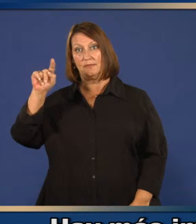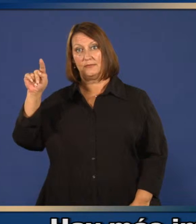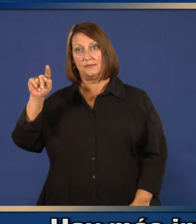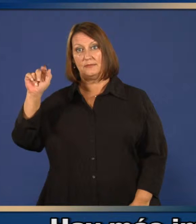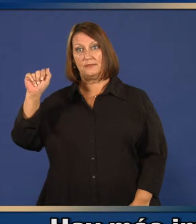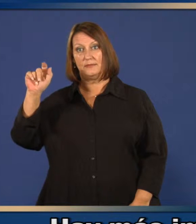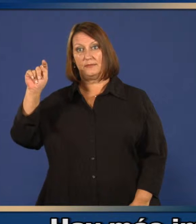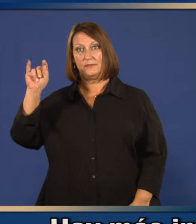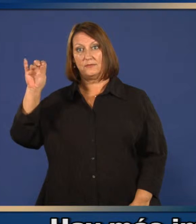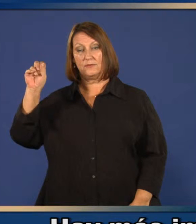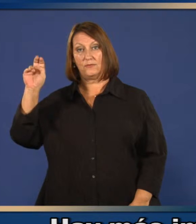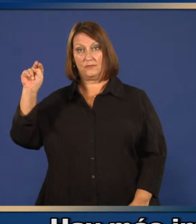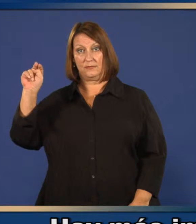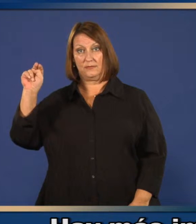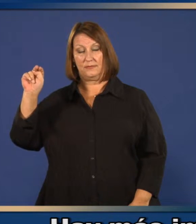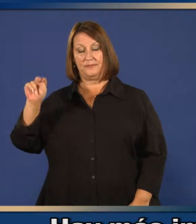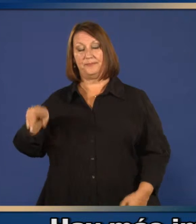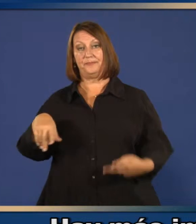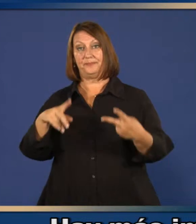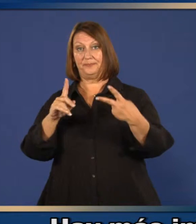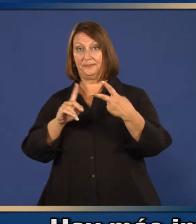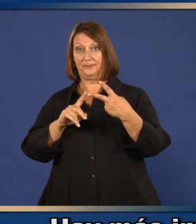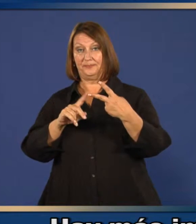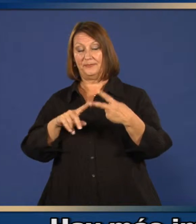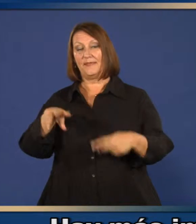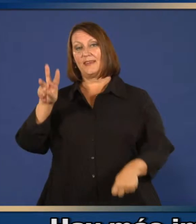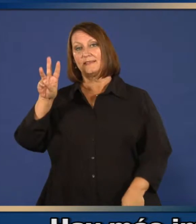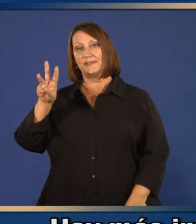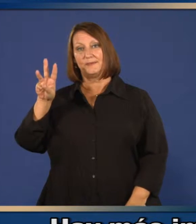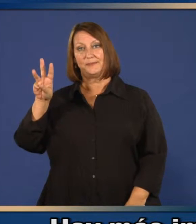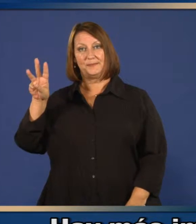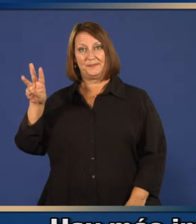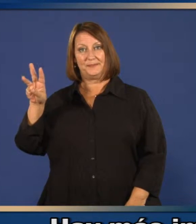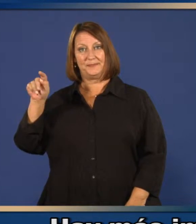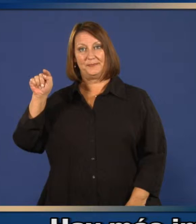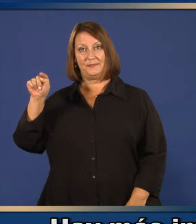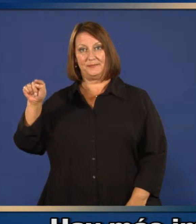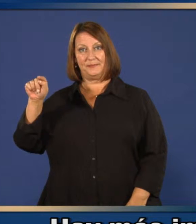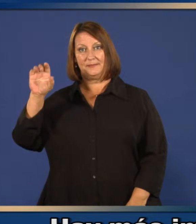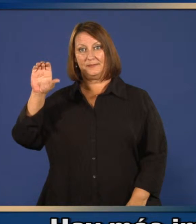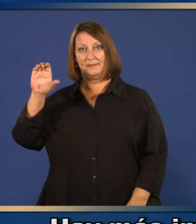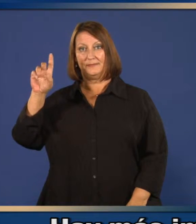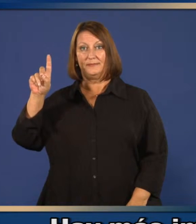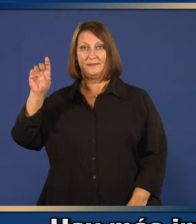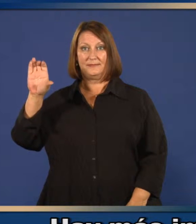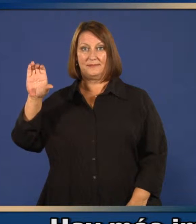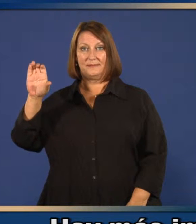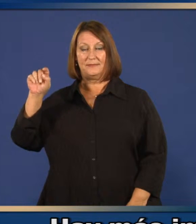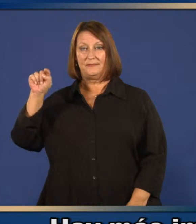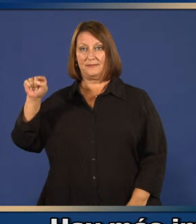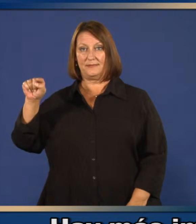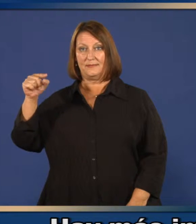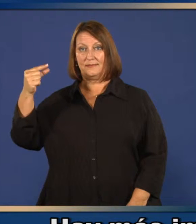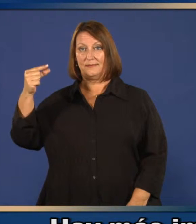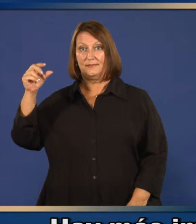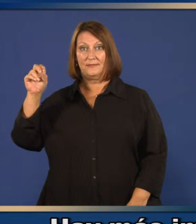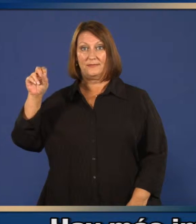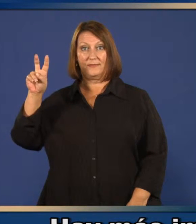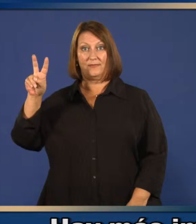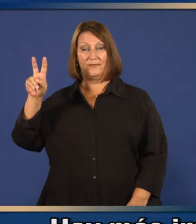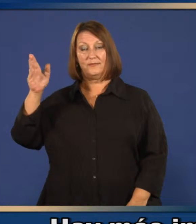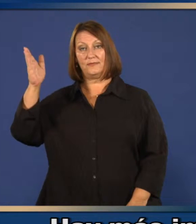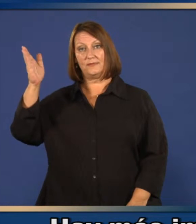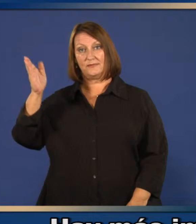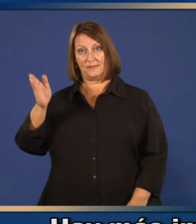y también en www.cdc